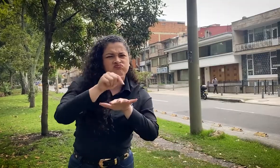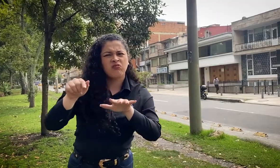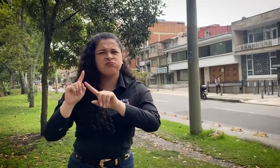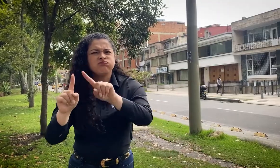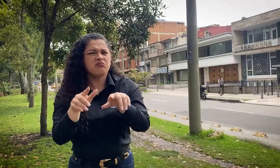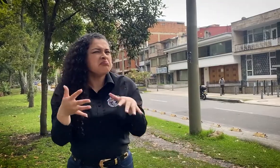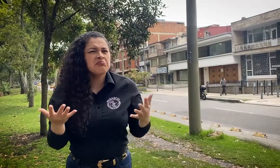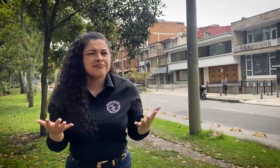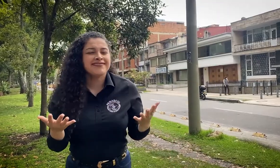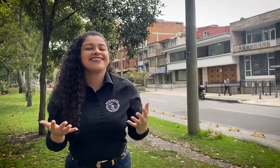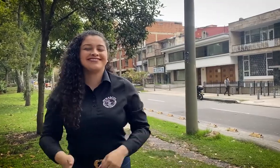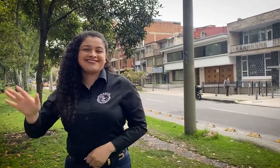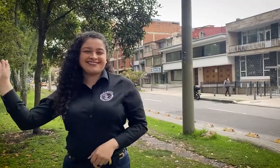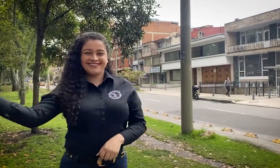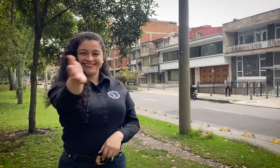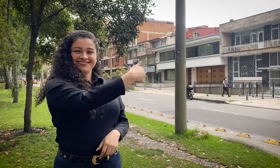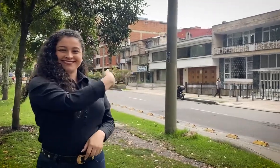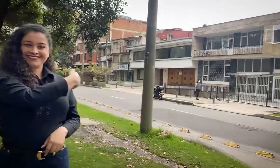¿Qué transmitiremos en Noticeñales?